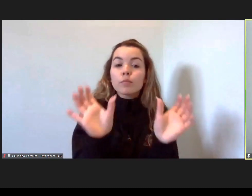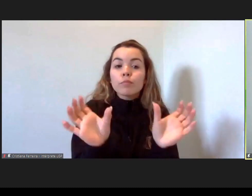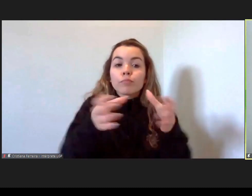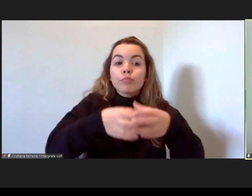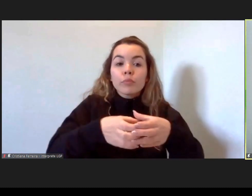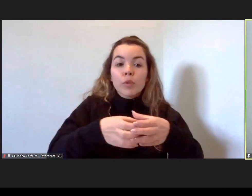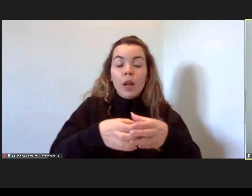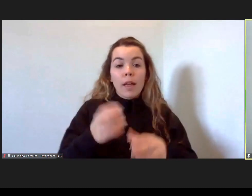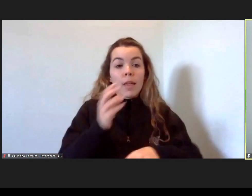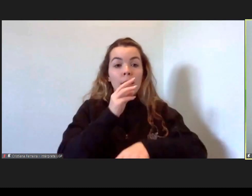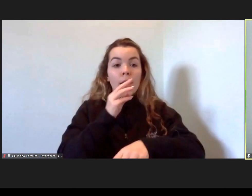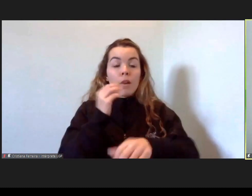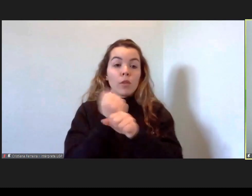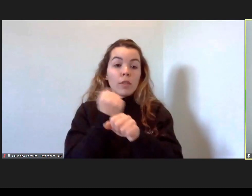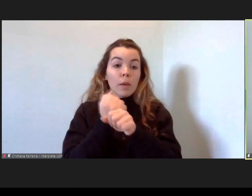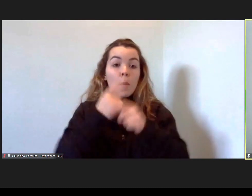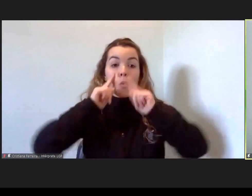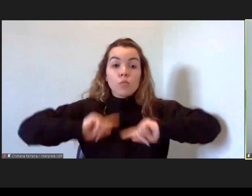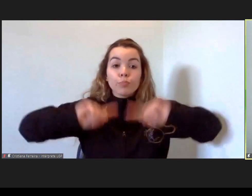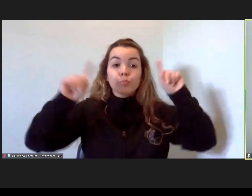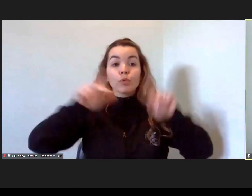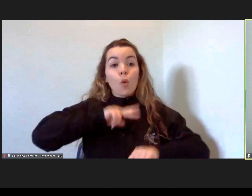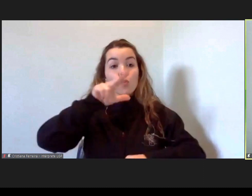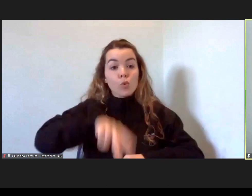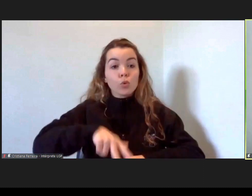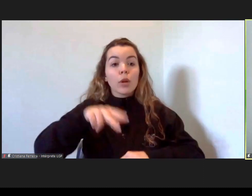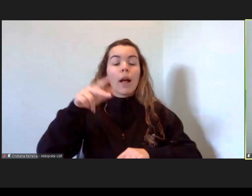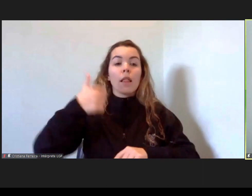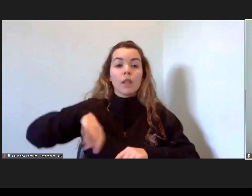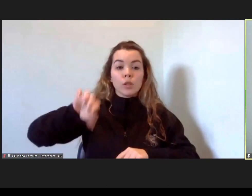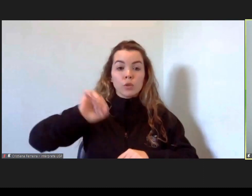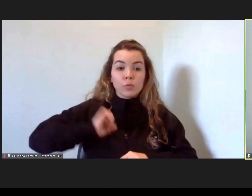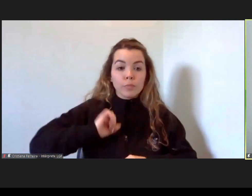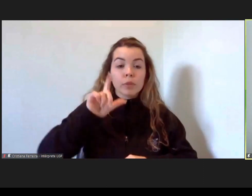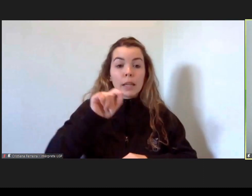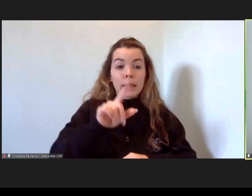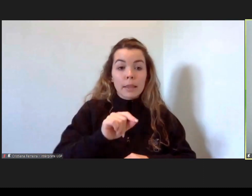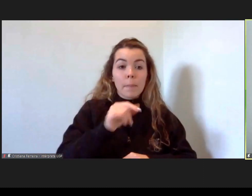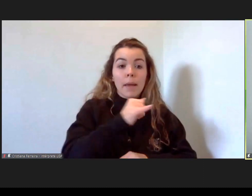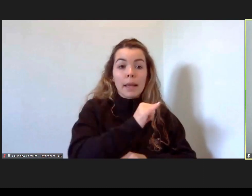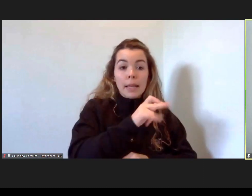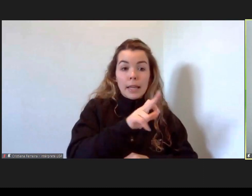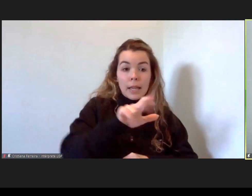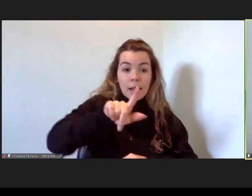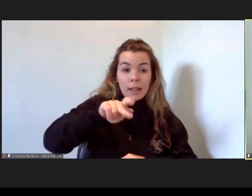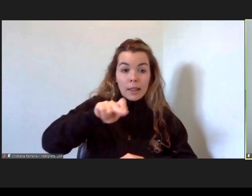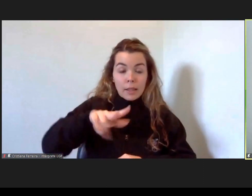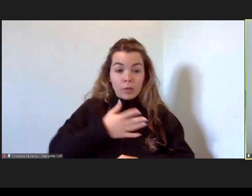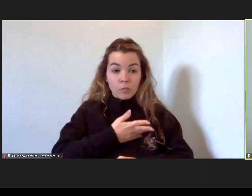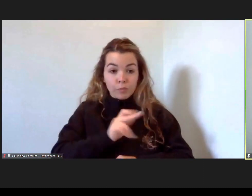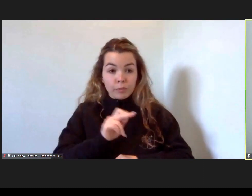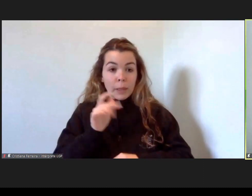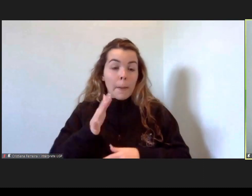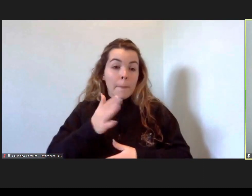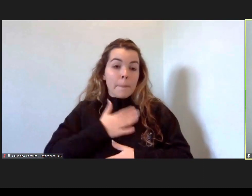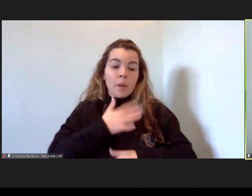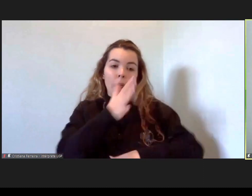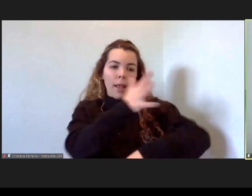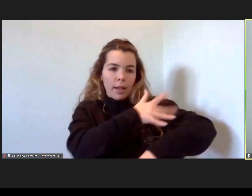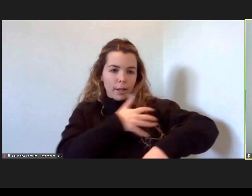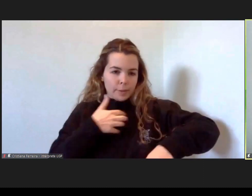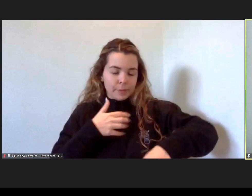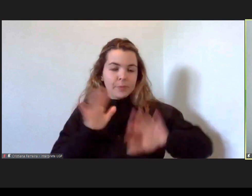de Portugal, de Espanha e de Irlanda, inclusive, e para mim isto tem sido um grande